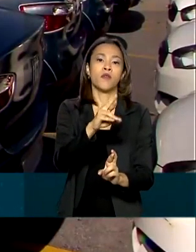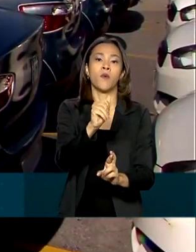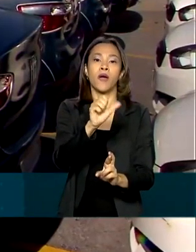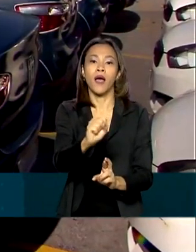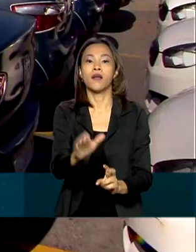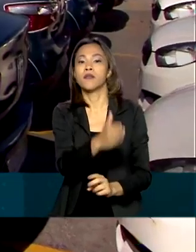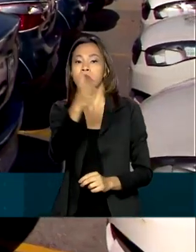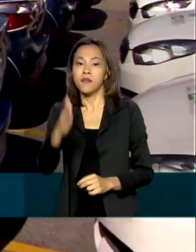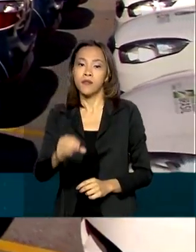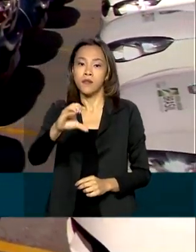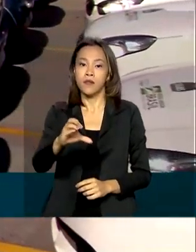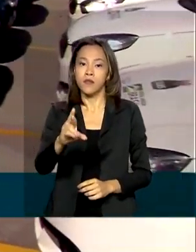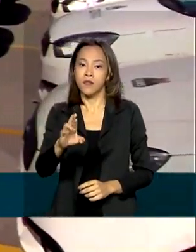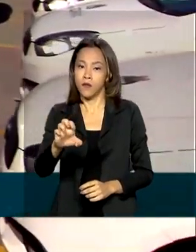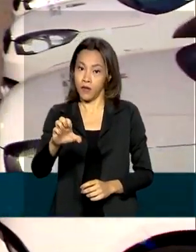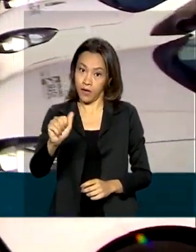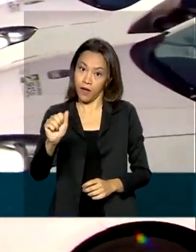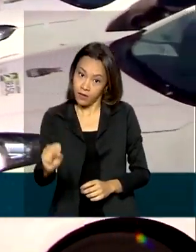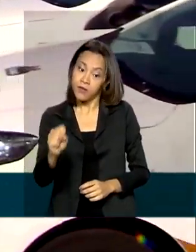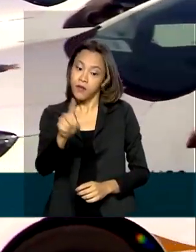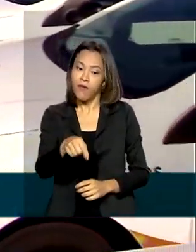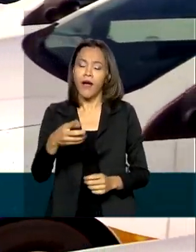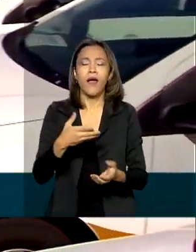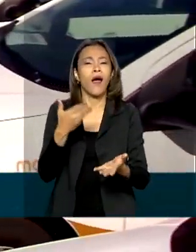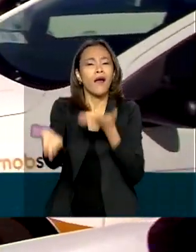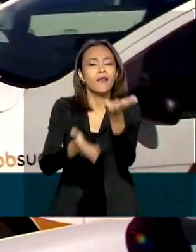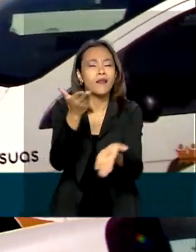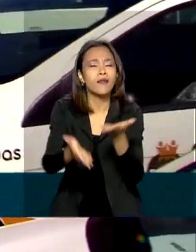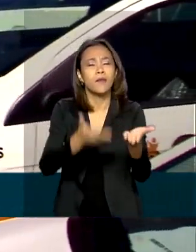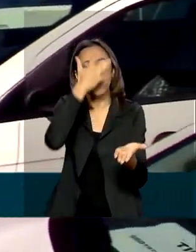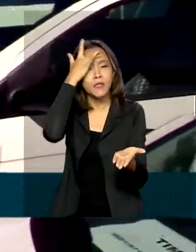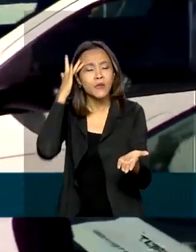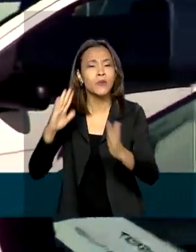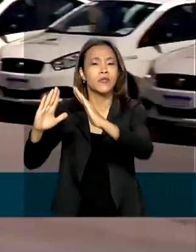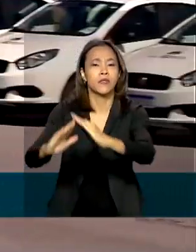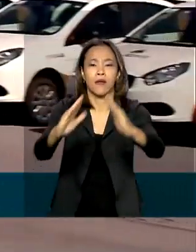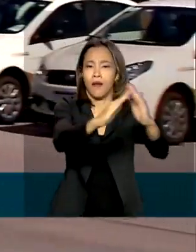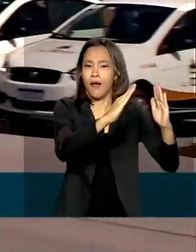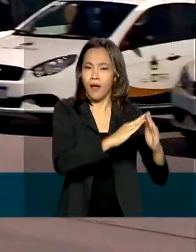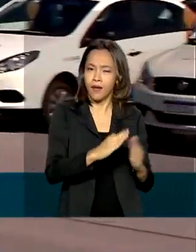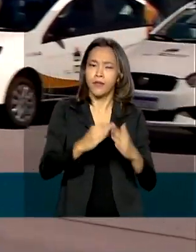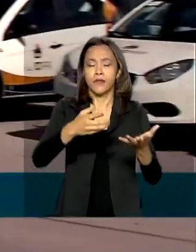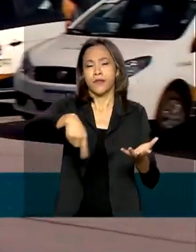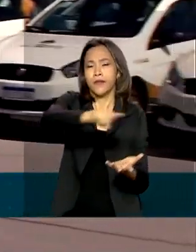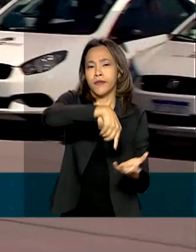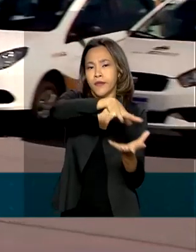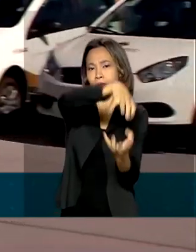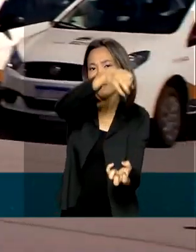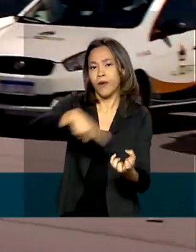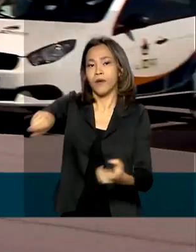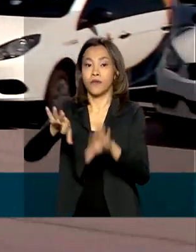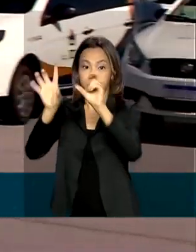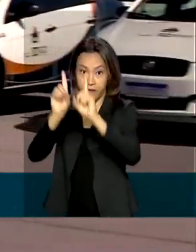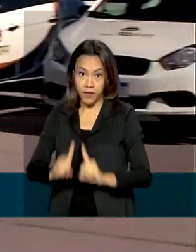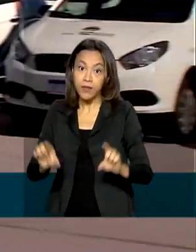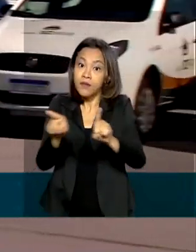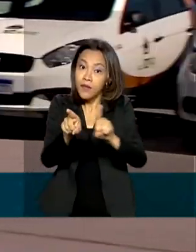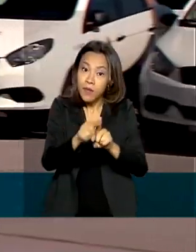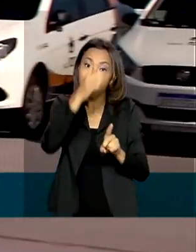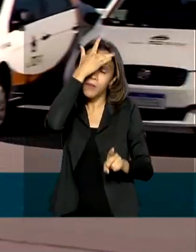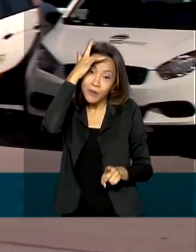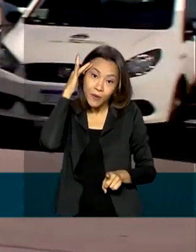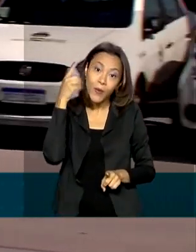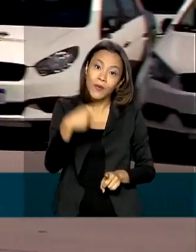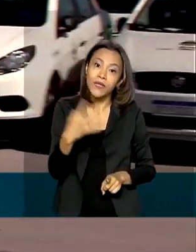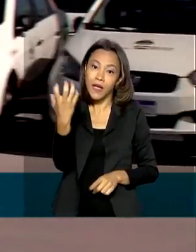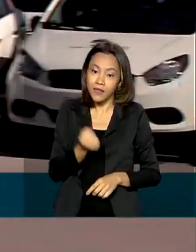carros vão permitir o atendimento em casa de idosos e de pessoas com deficiência, além de beneficiários do programa Bolsa Família,